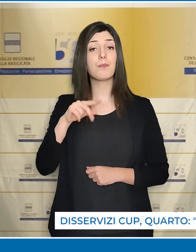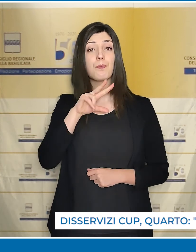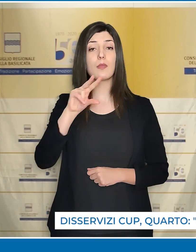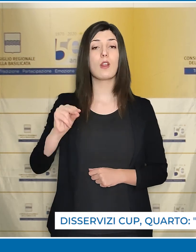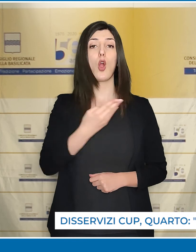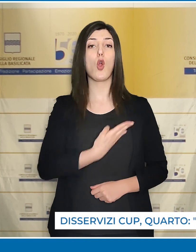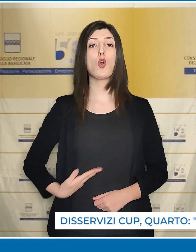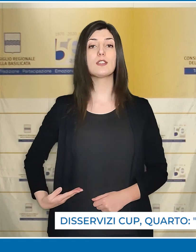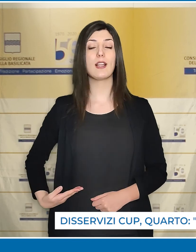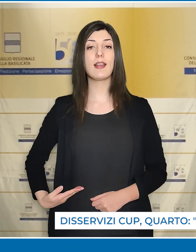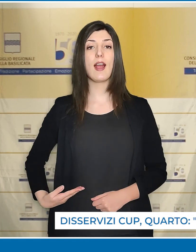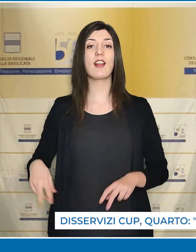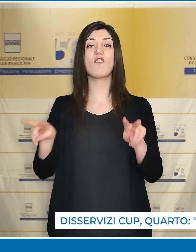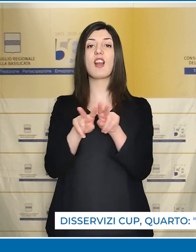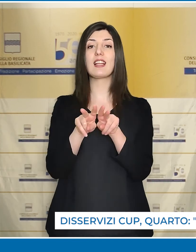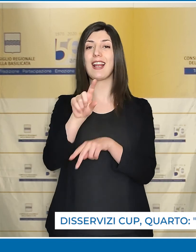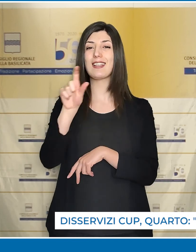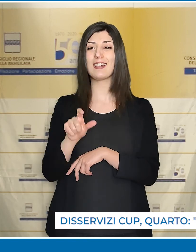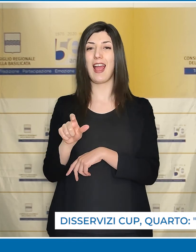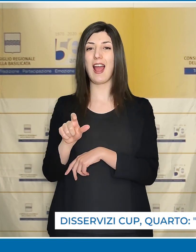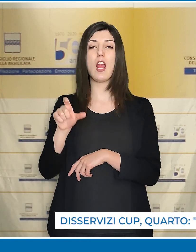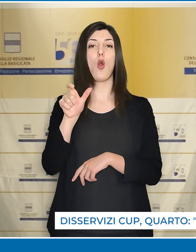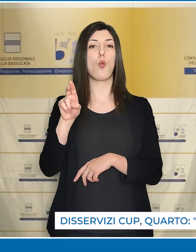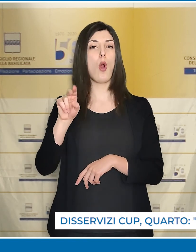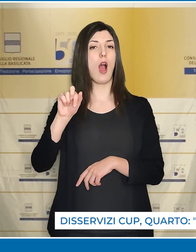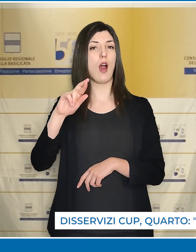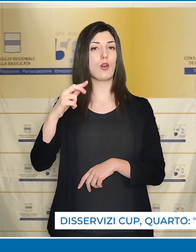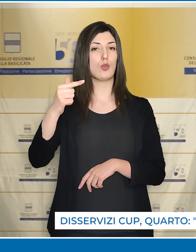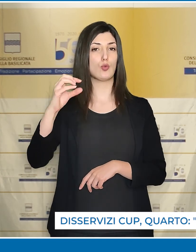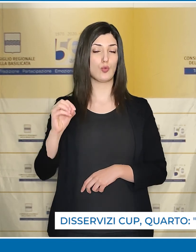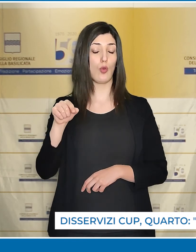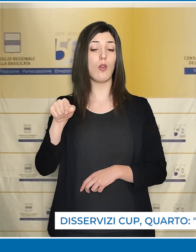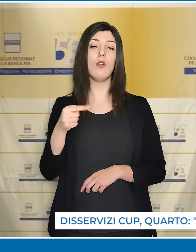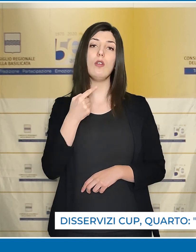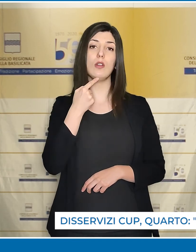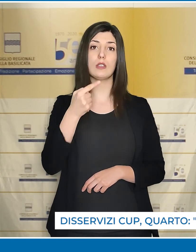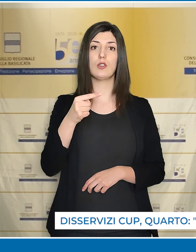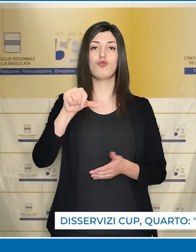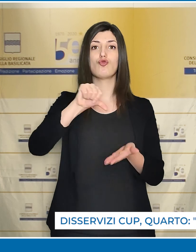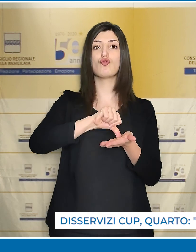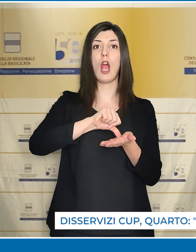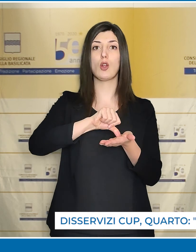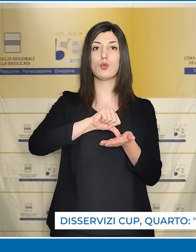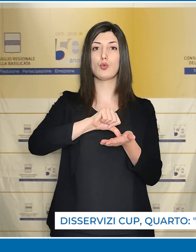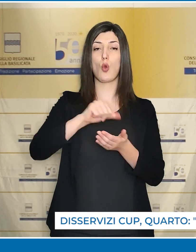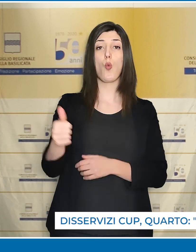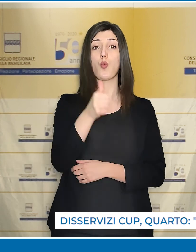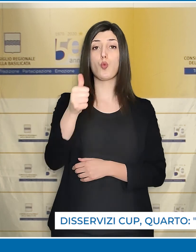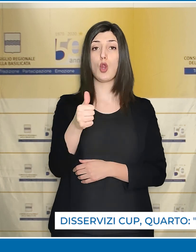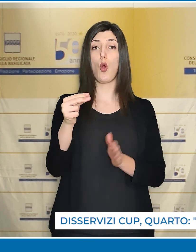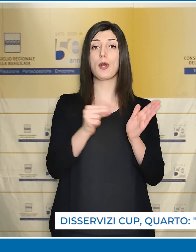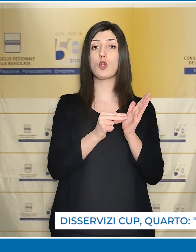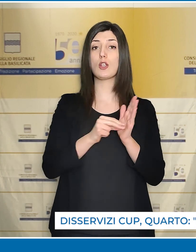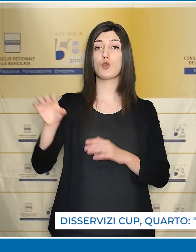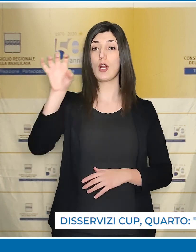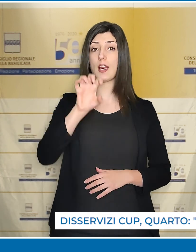Lo afferma il consigliere di Fratelli d'Italia IV, per il quale il Centro Unico